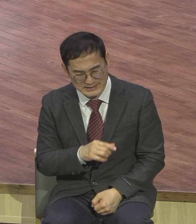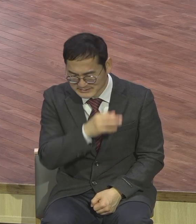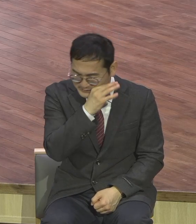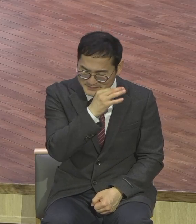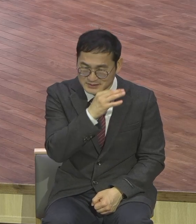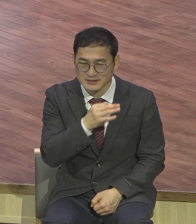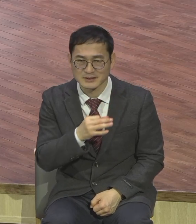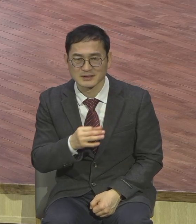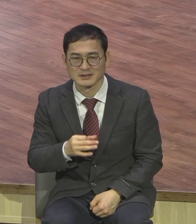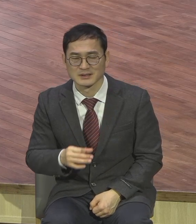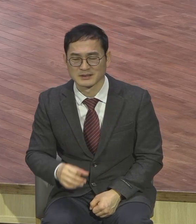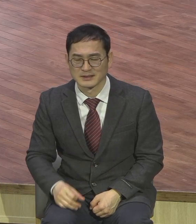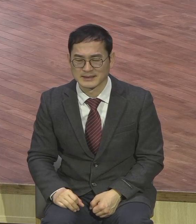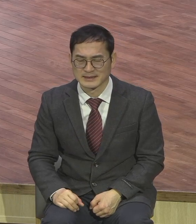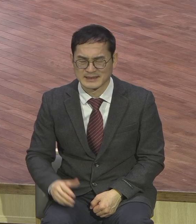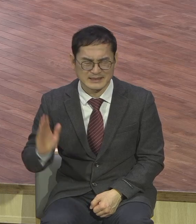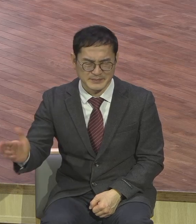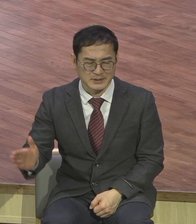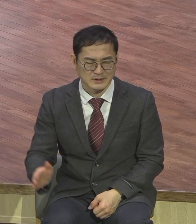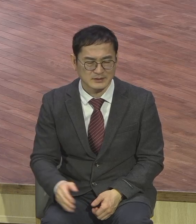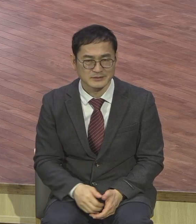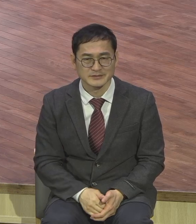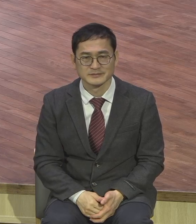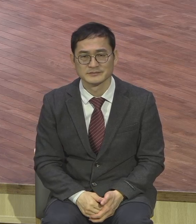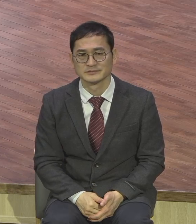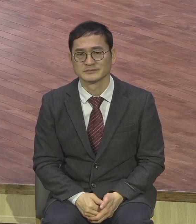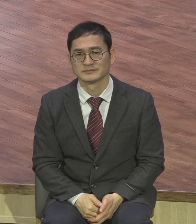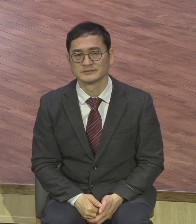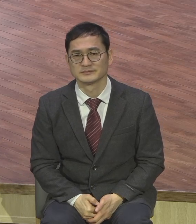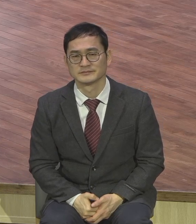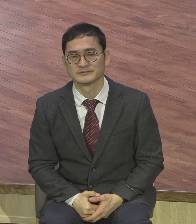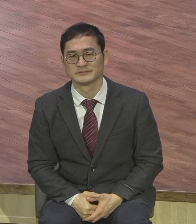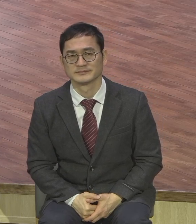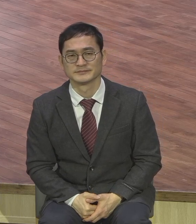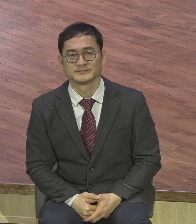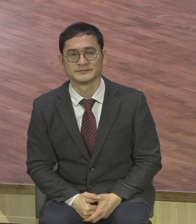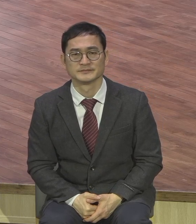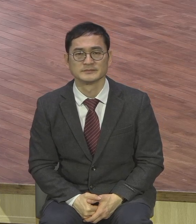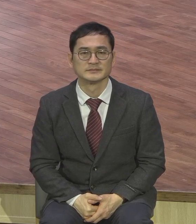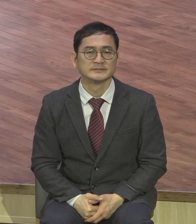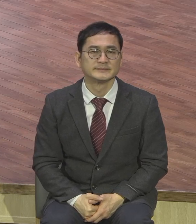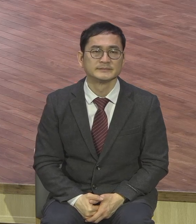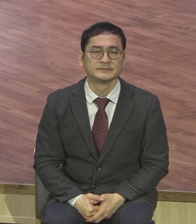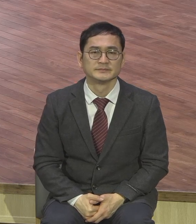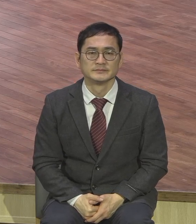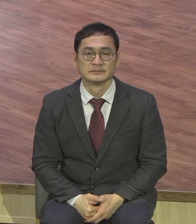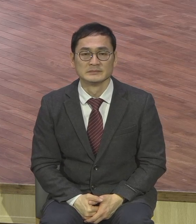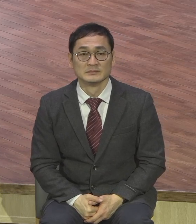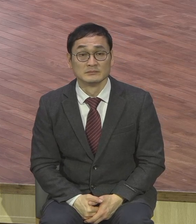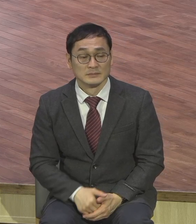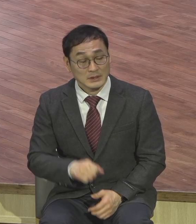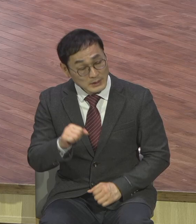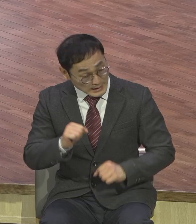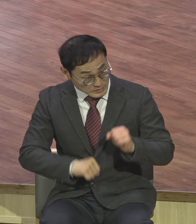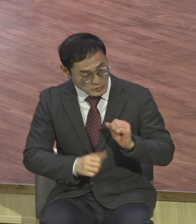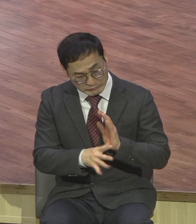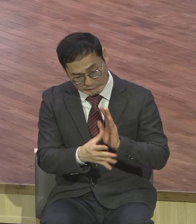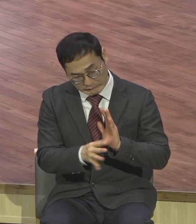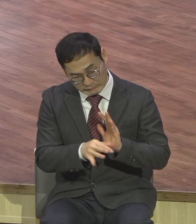하기는 싫고 창피하기는 싫고 그렇습니까 그런 짓을 하면서 못 깨달으면 안 돼요